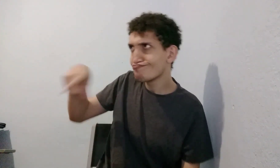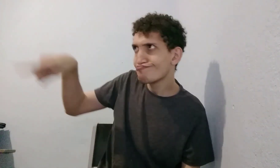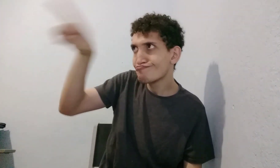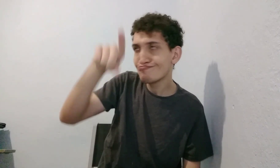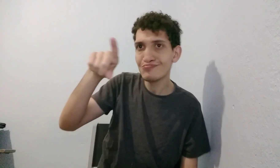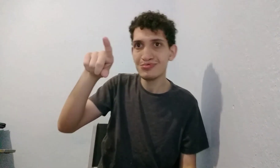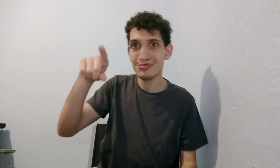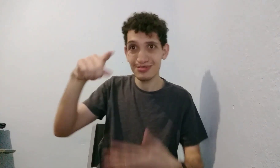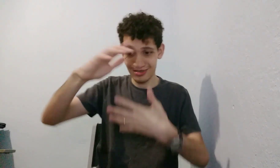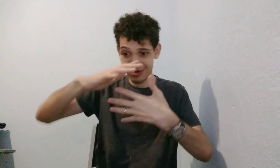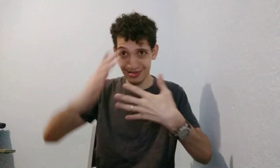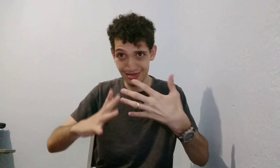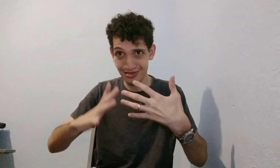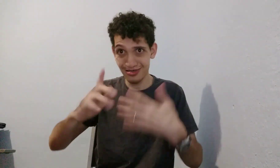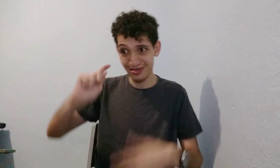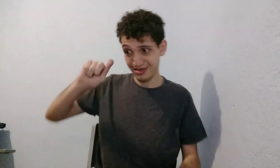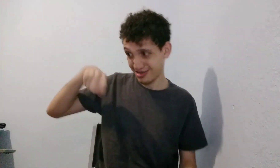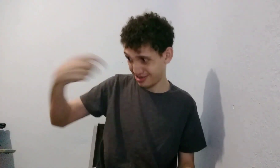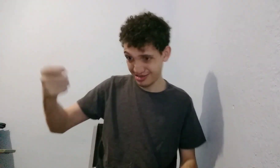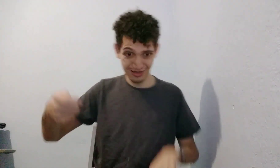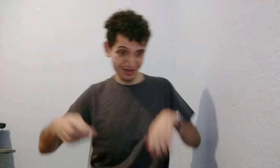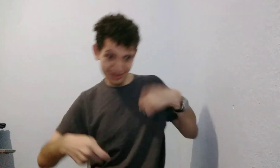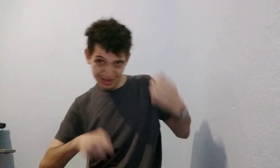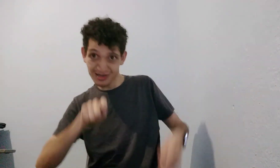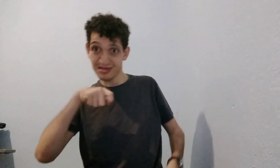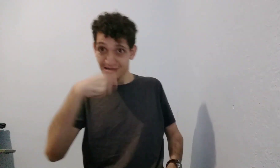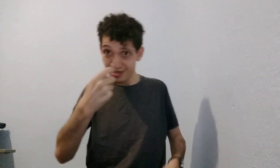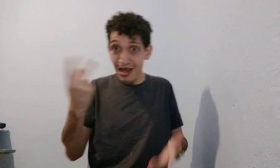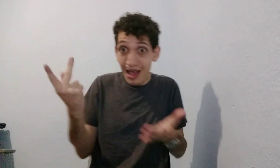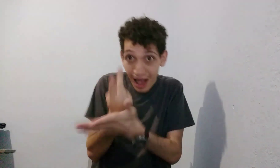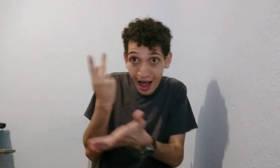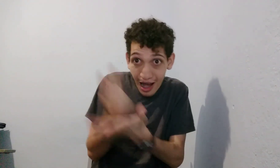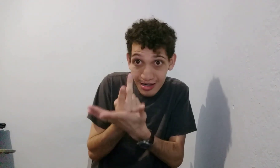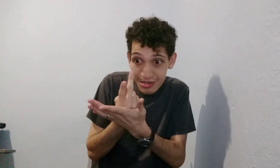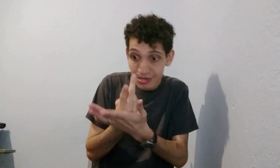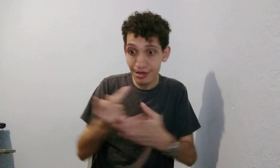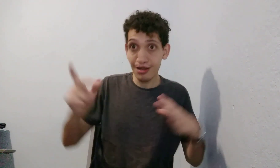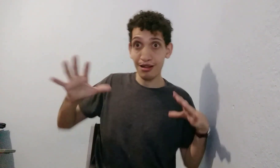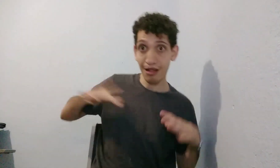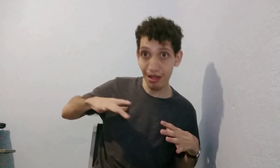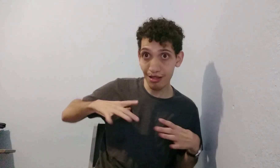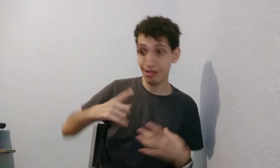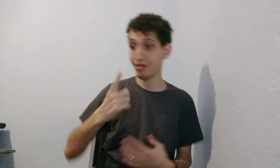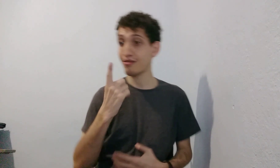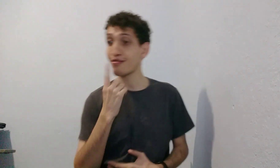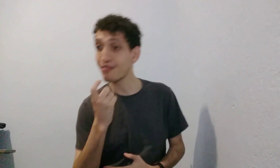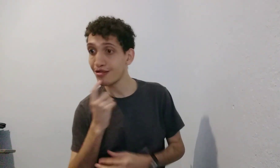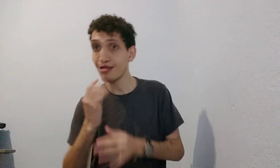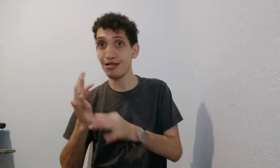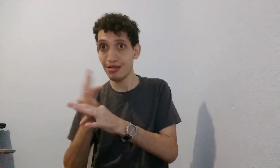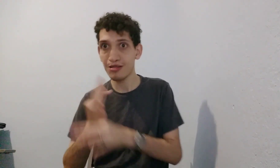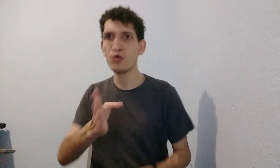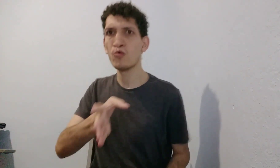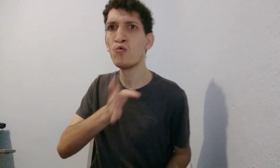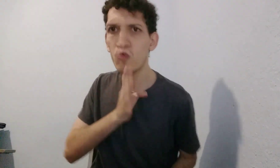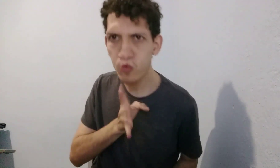pessoas aí, por aí, que usam esses sinais em livros da madeira errada? Assim, assim, assim.